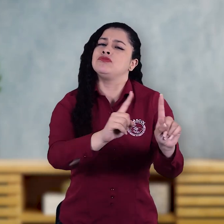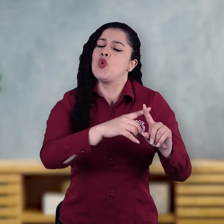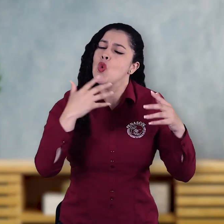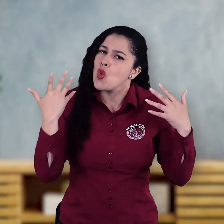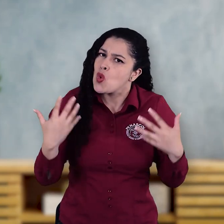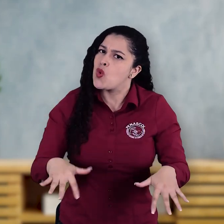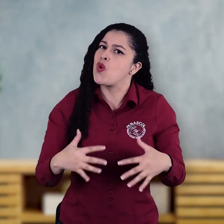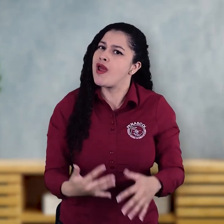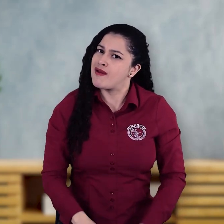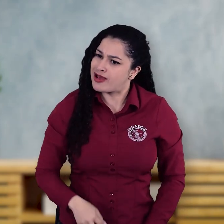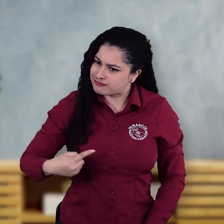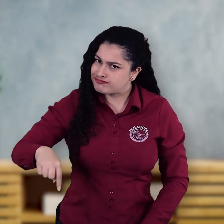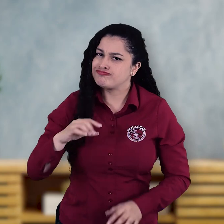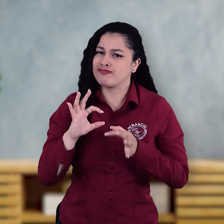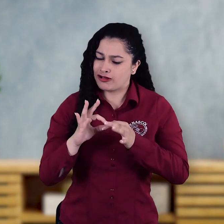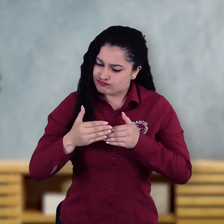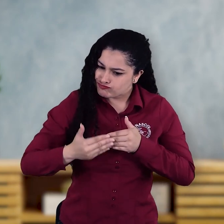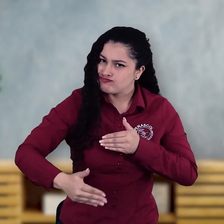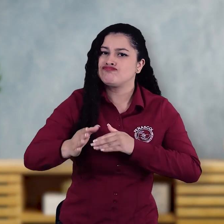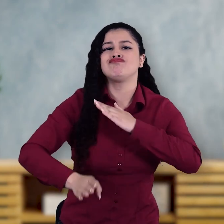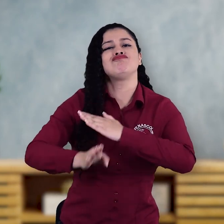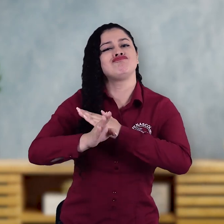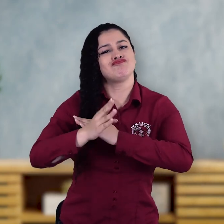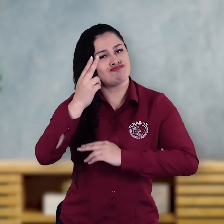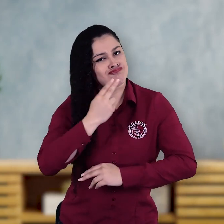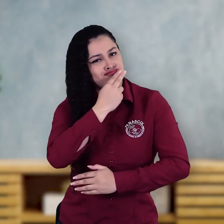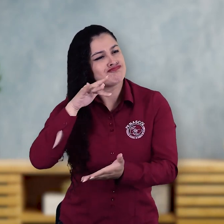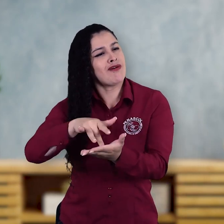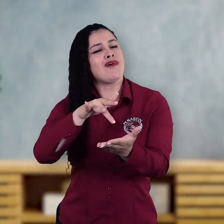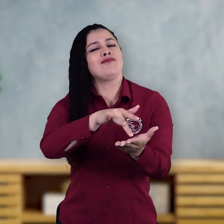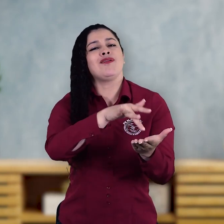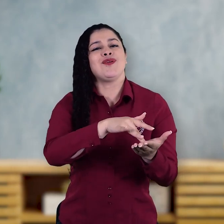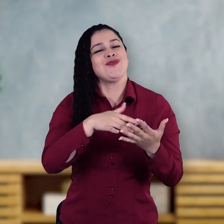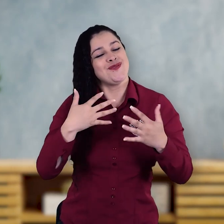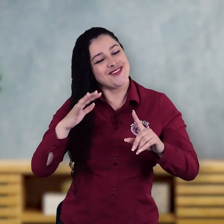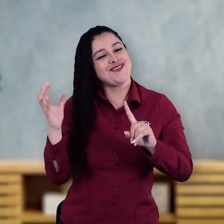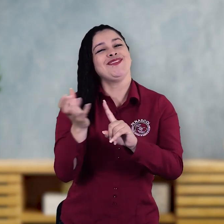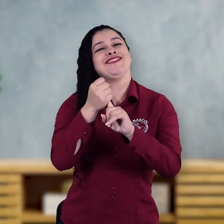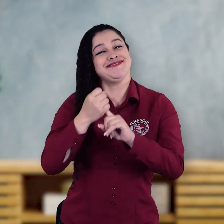FENASCOL continúa trabajando en estas acciones. Es otro sobresaliente logro.